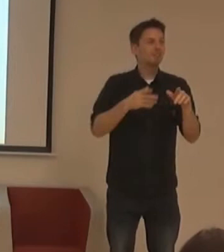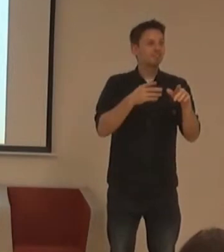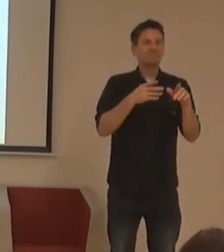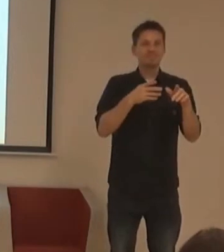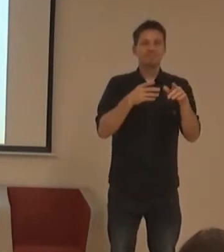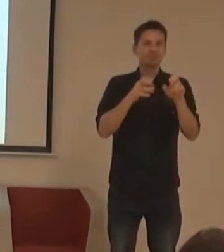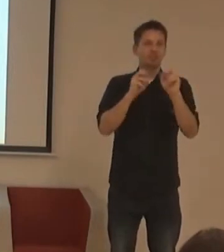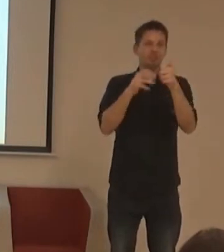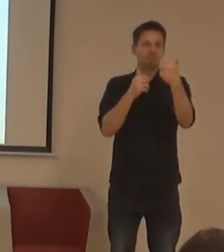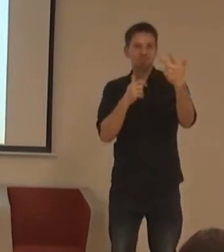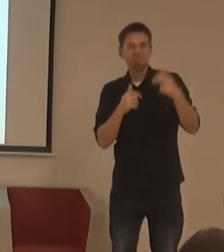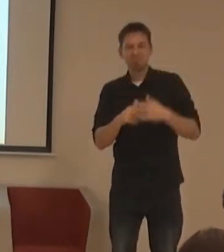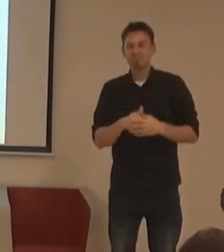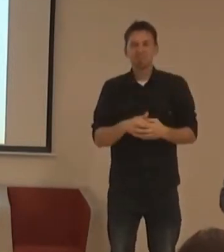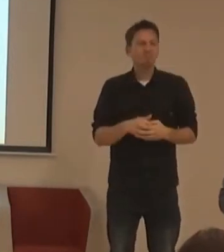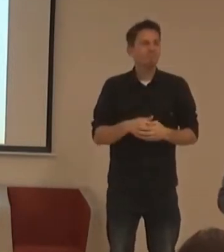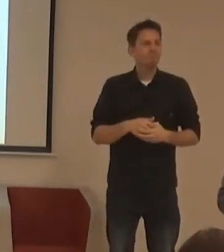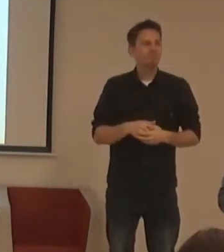Má rád dobře věty?